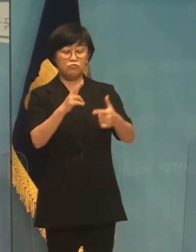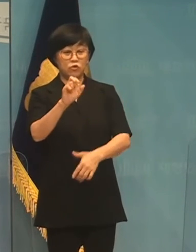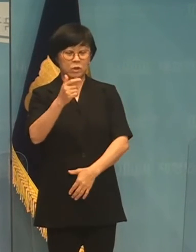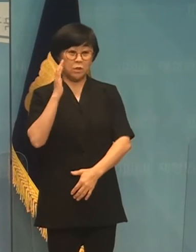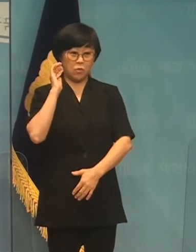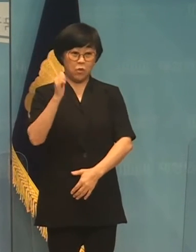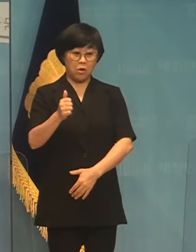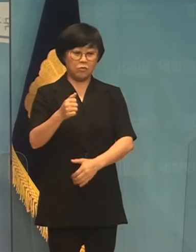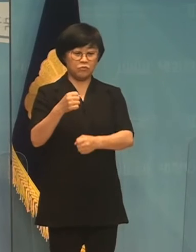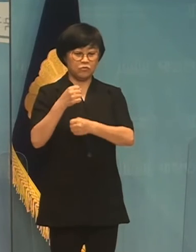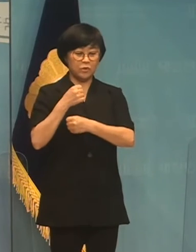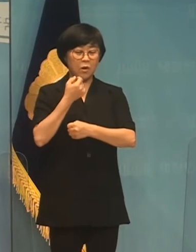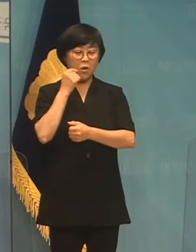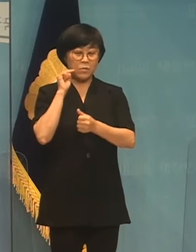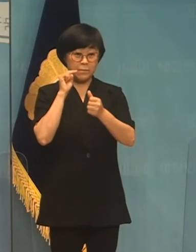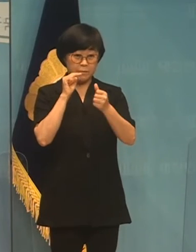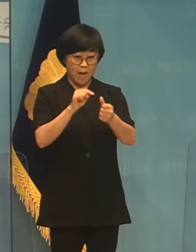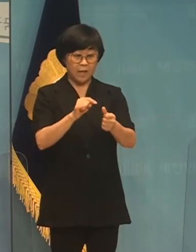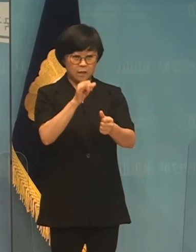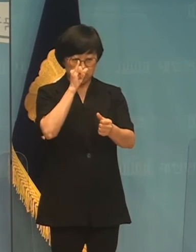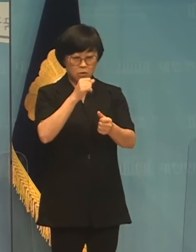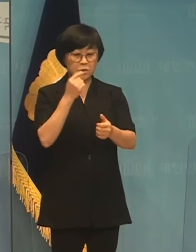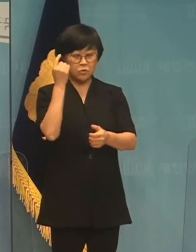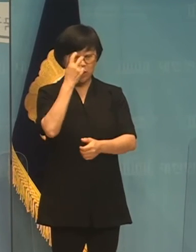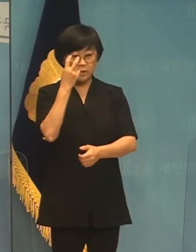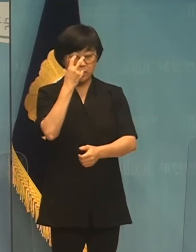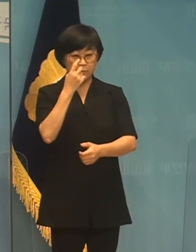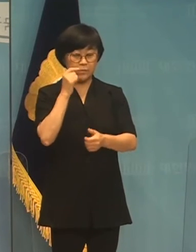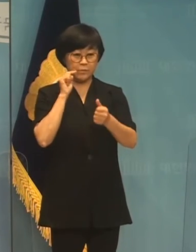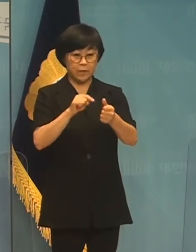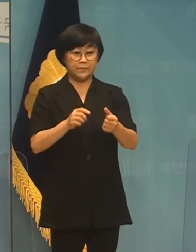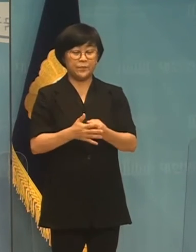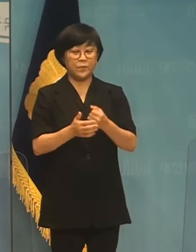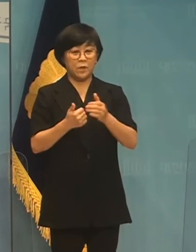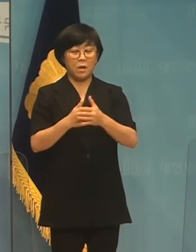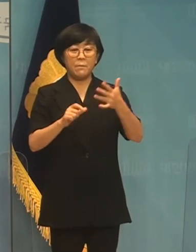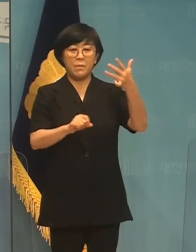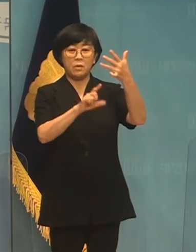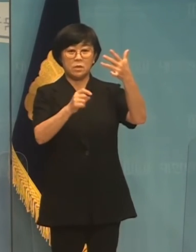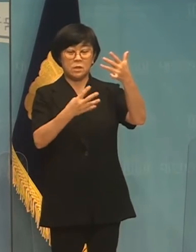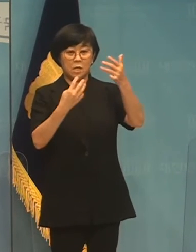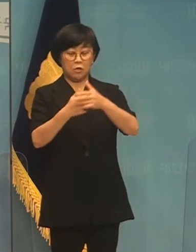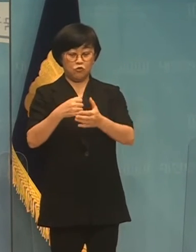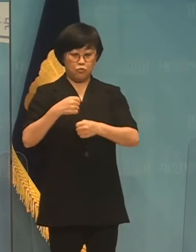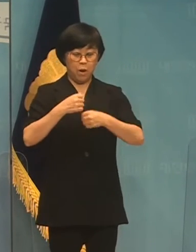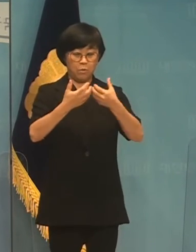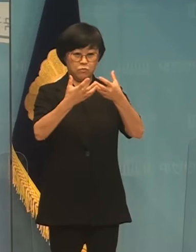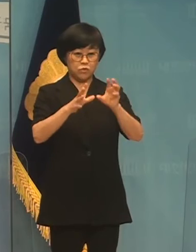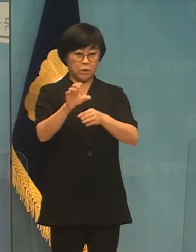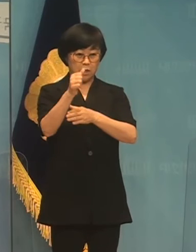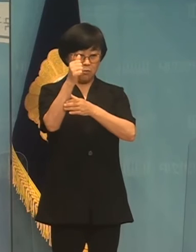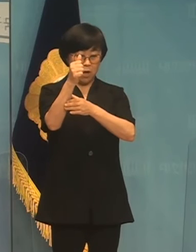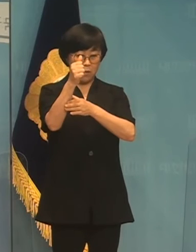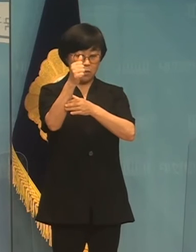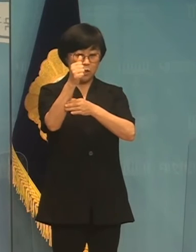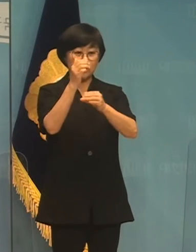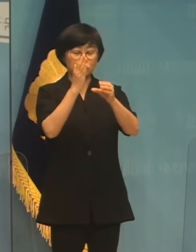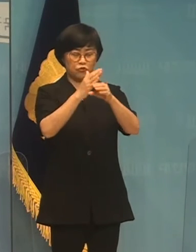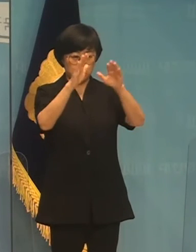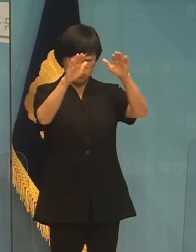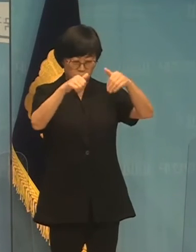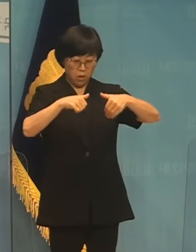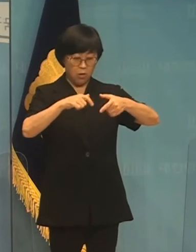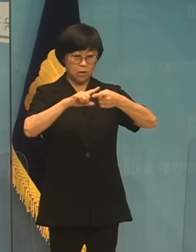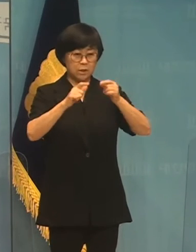대통령은 군의 엄정한 수사를 지시했습니다. 8월 4일 문재인 대통령은 국방부 장관 등 군 수뇌부에게